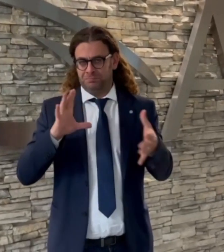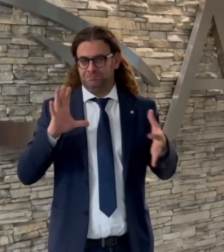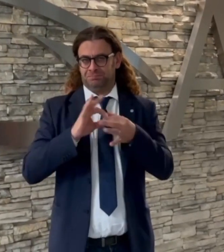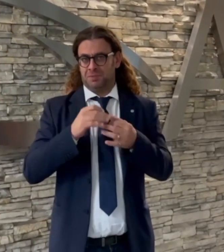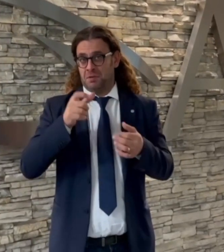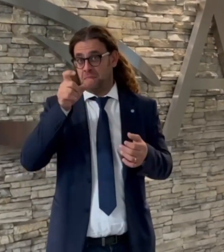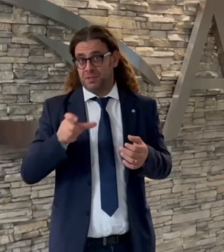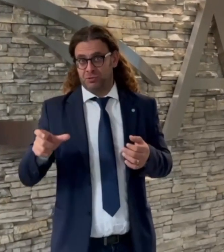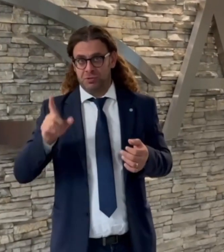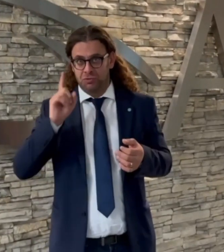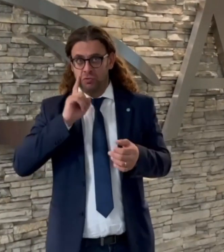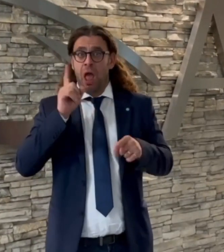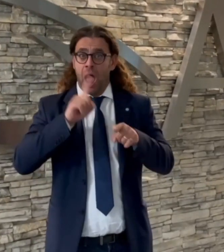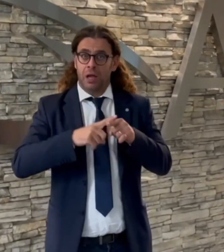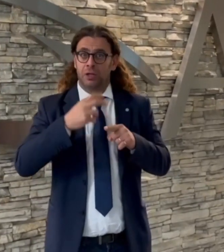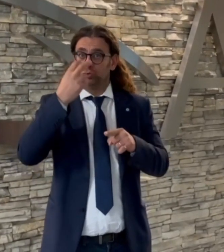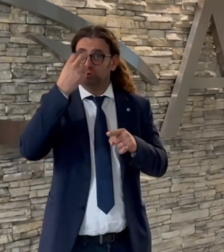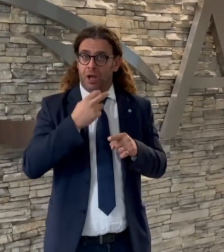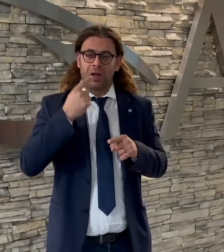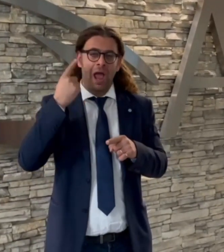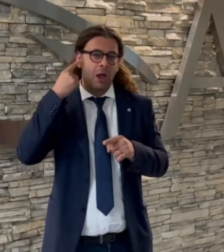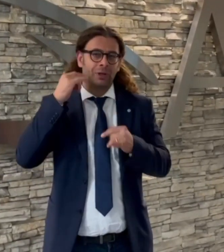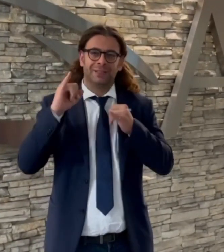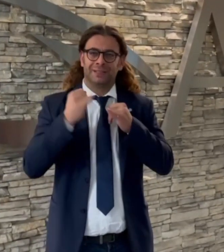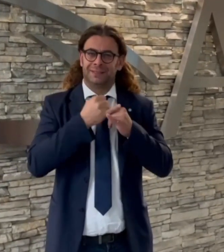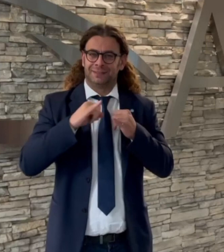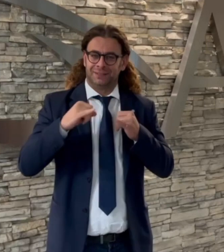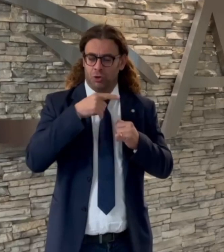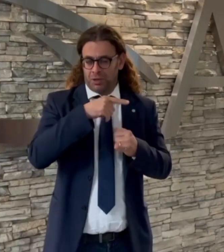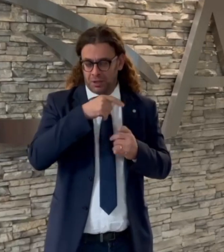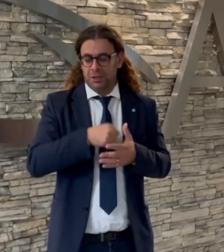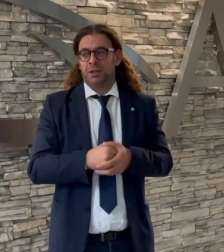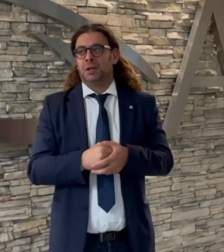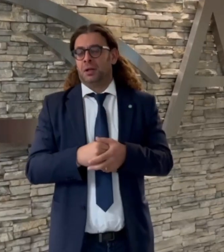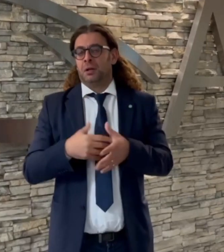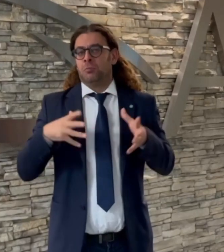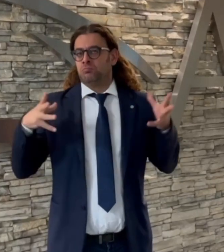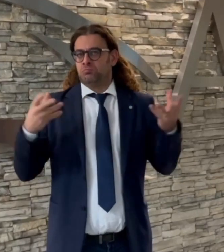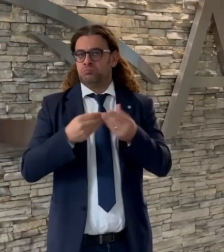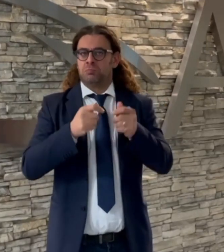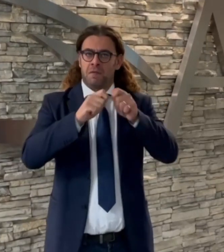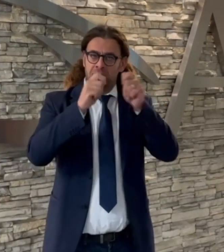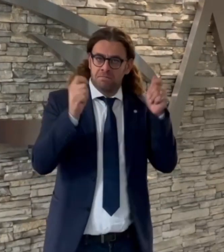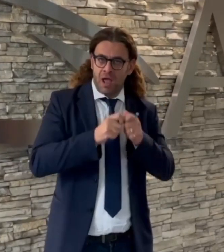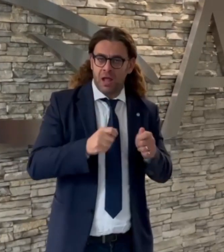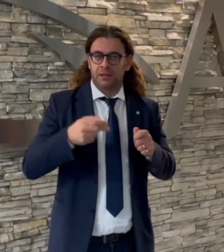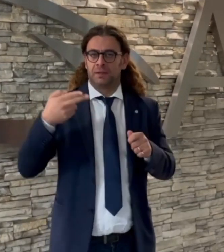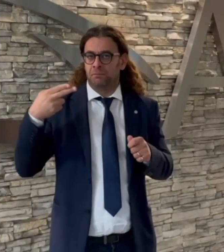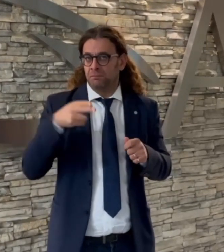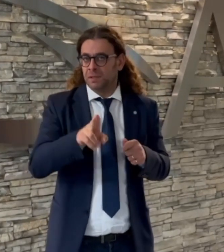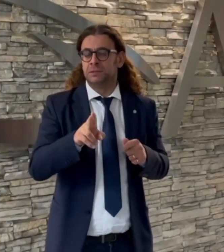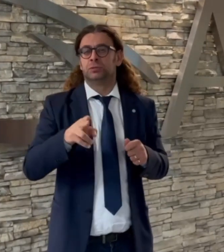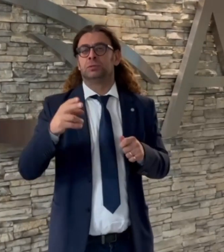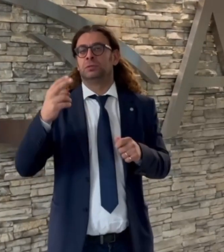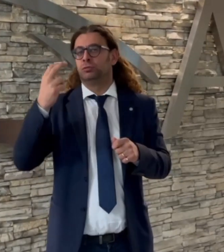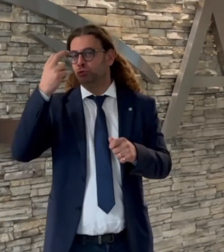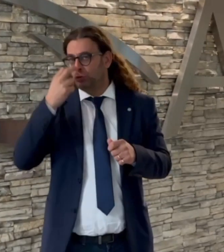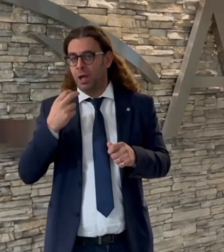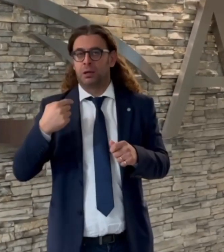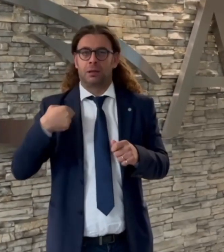all'informazione e comunicazioni per persone sorde e anche per persone cieche con l'audiodiscrizione dei programmi. Insieme alla FUND, alla FISH